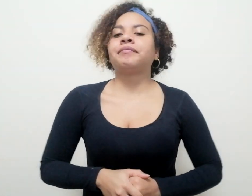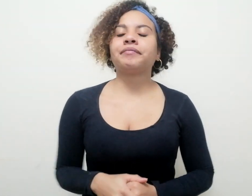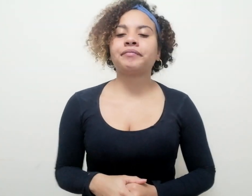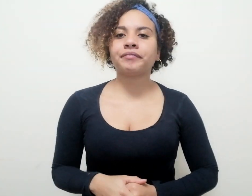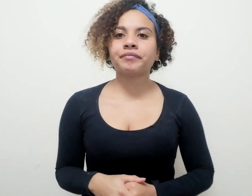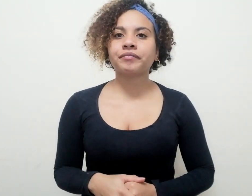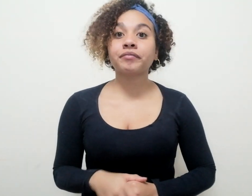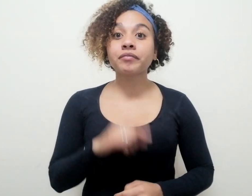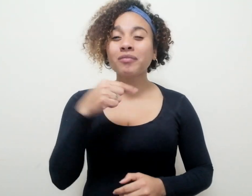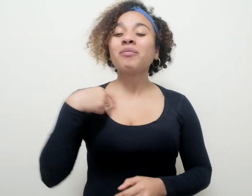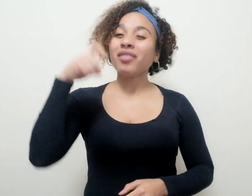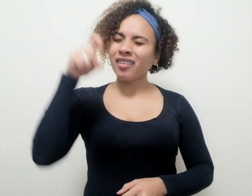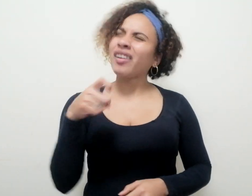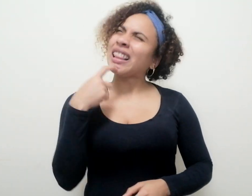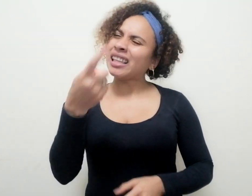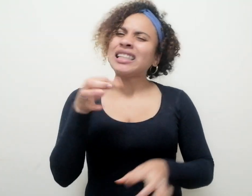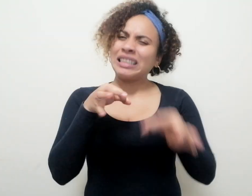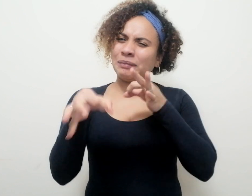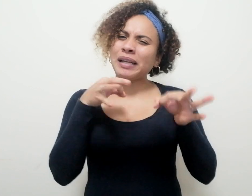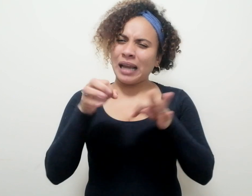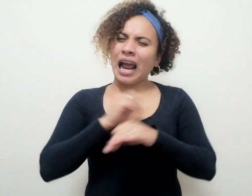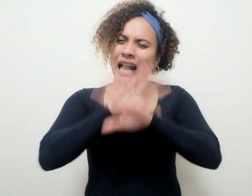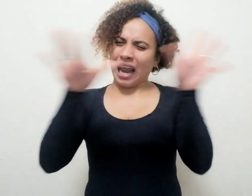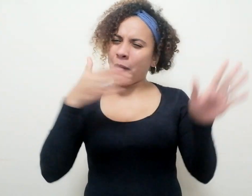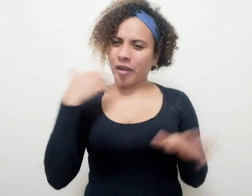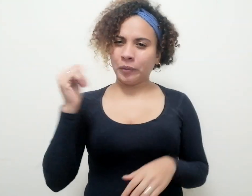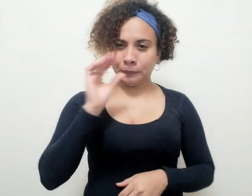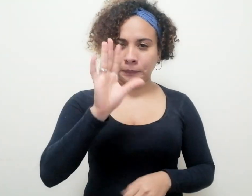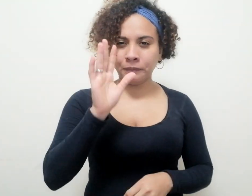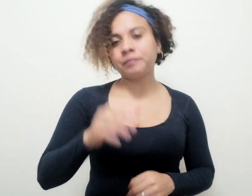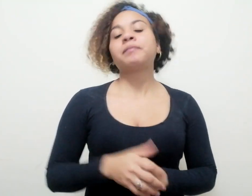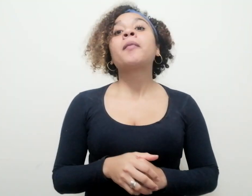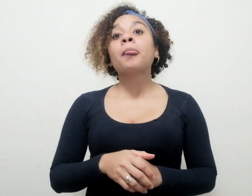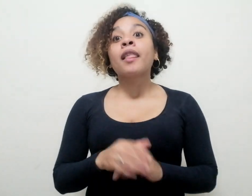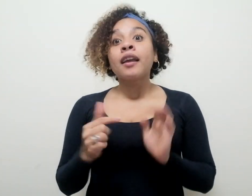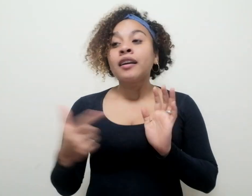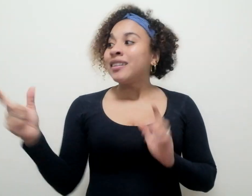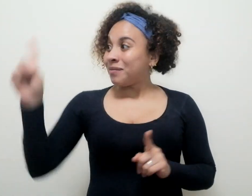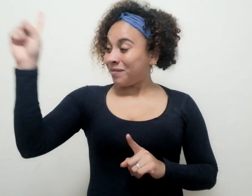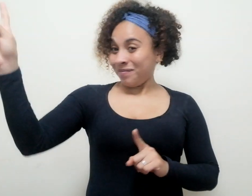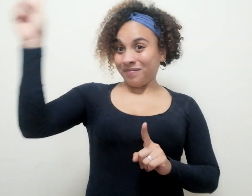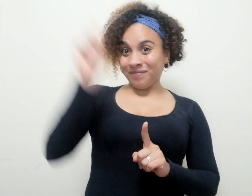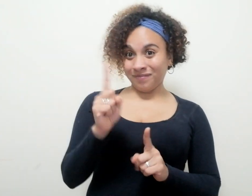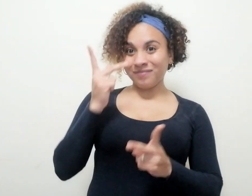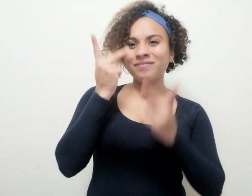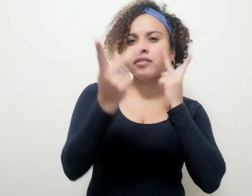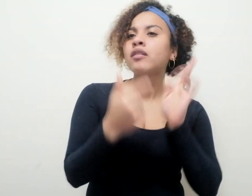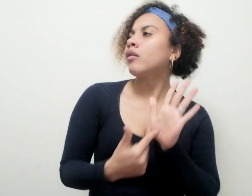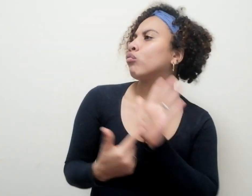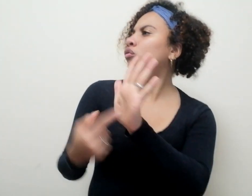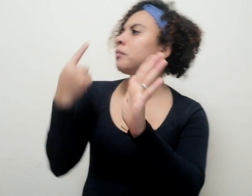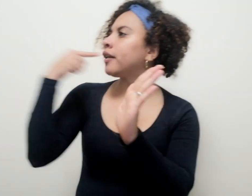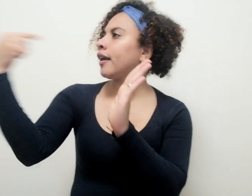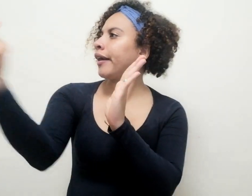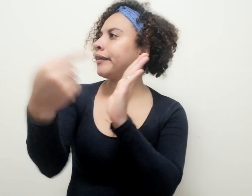C. Debo tal vez explicarme mejor, exponer al visitante un catálogo de las desgracias posibles,